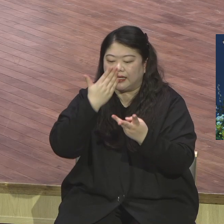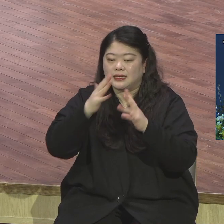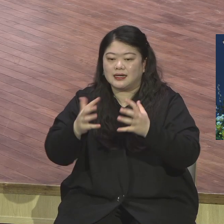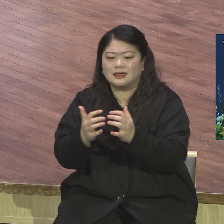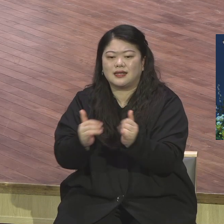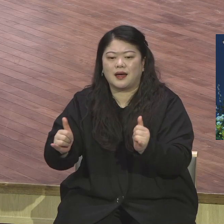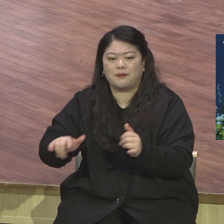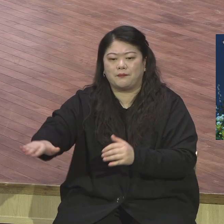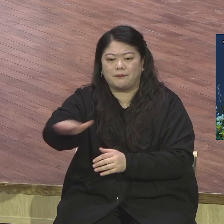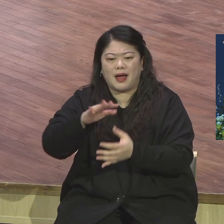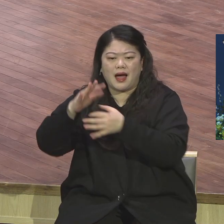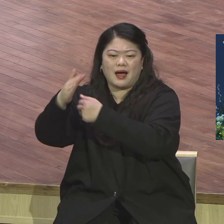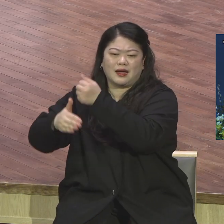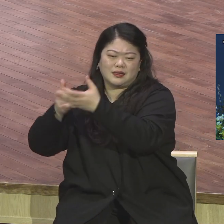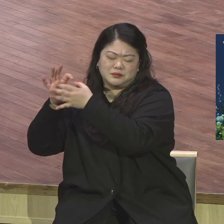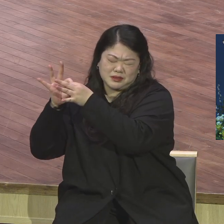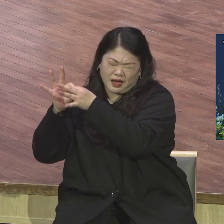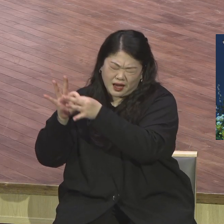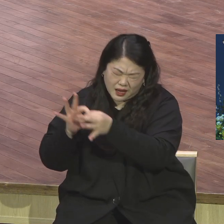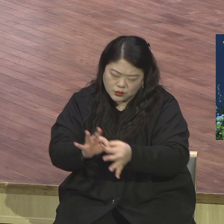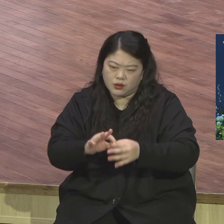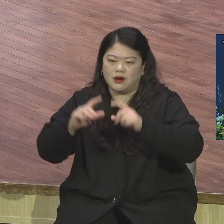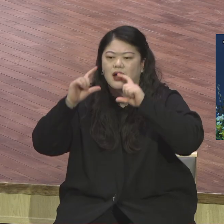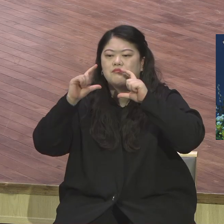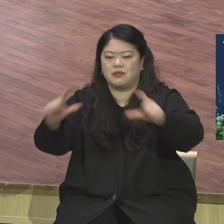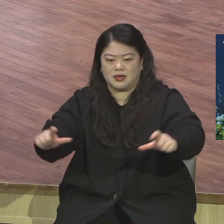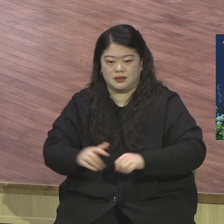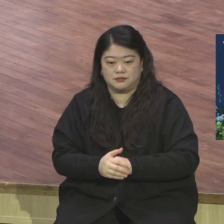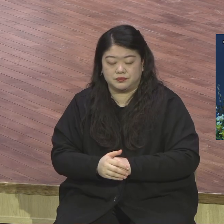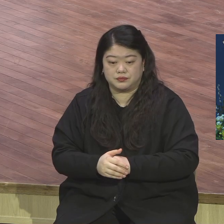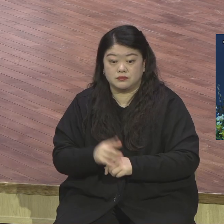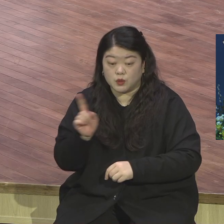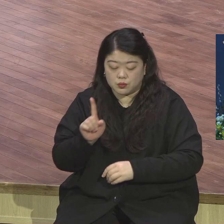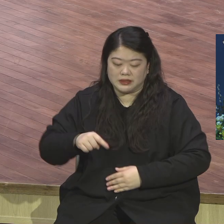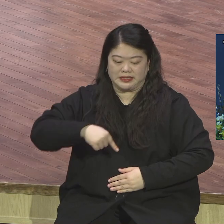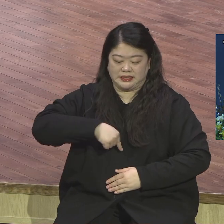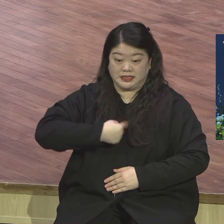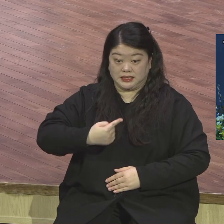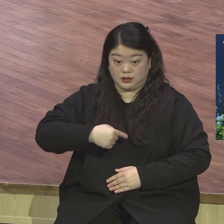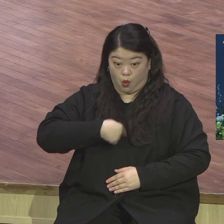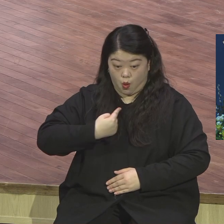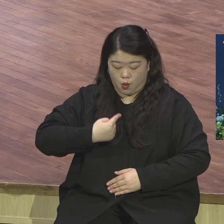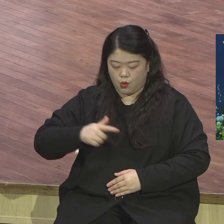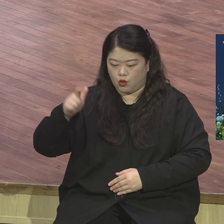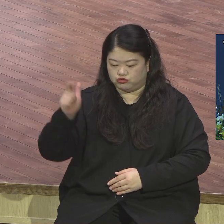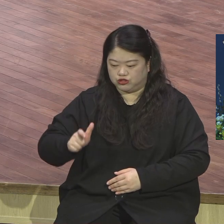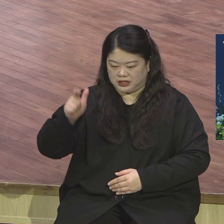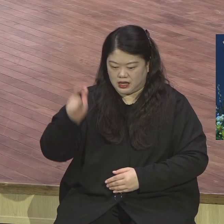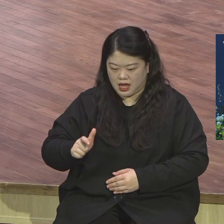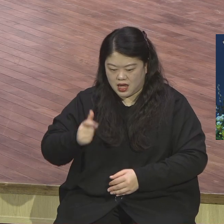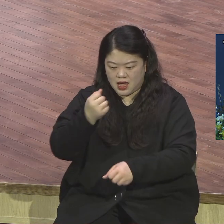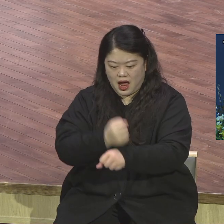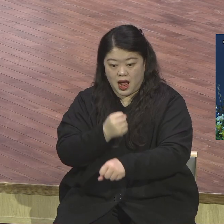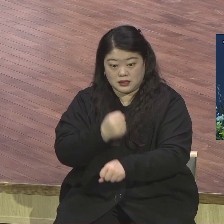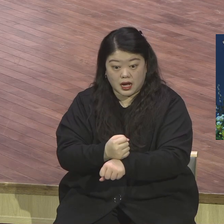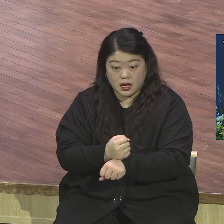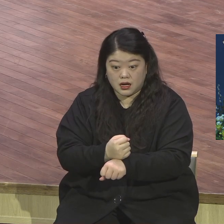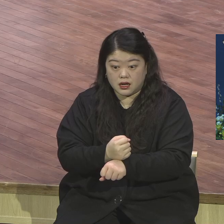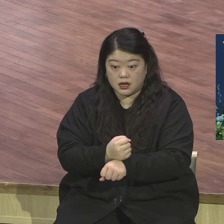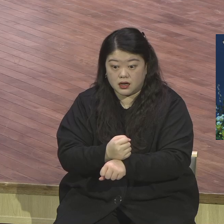말씀을 하십니다. 스스로 구식해 할지어다. 약한 마음을